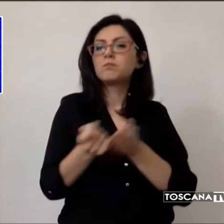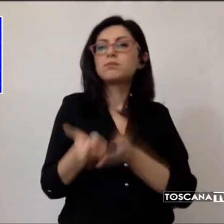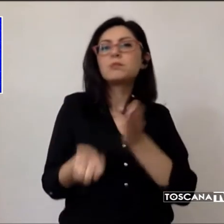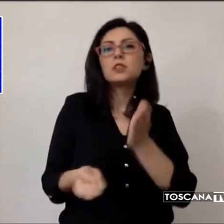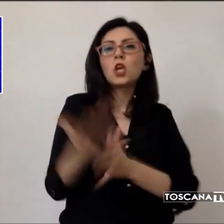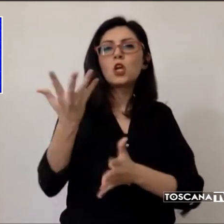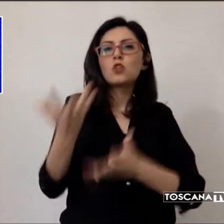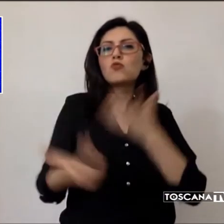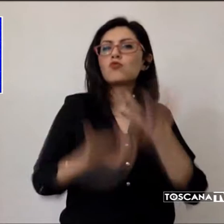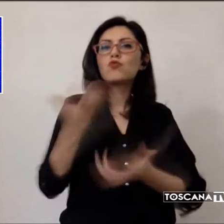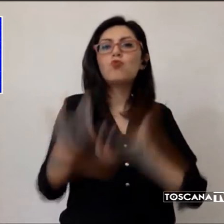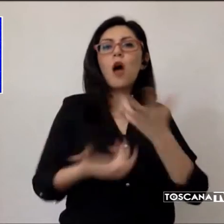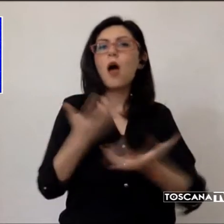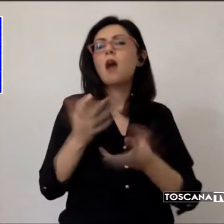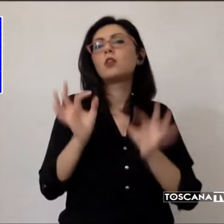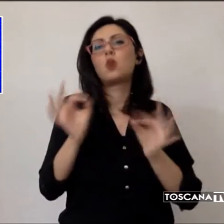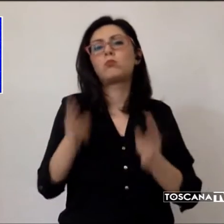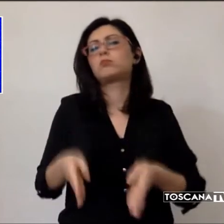danni alla struttura.